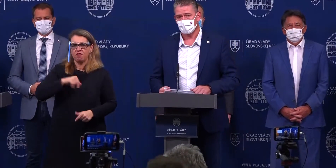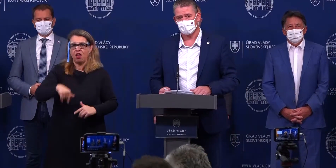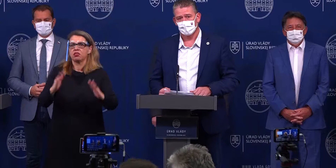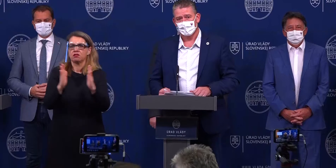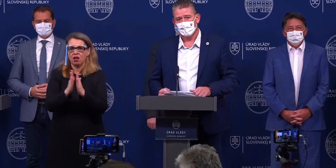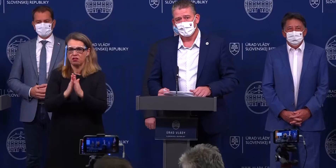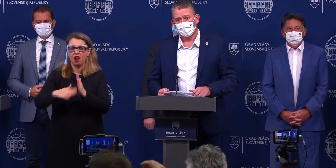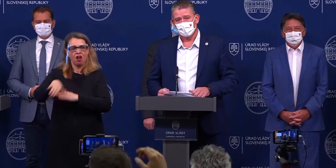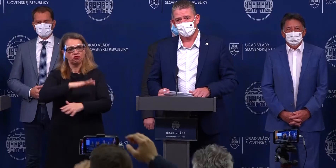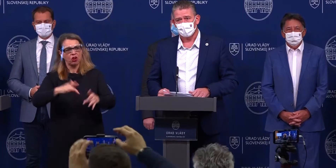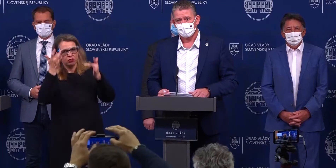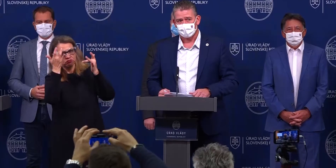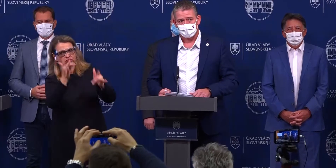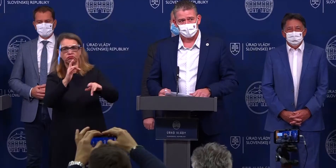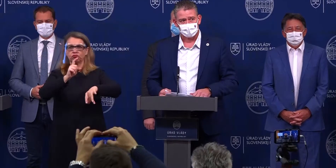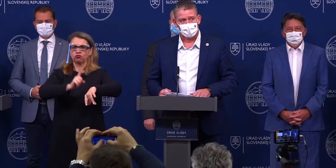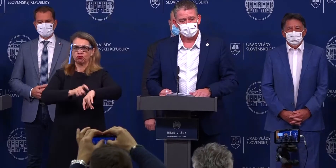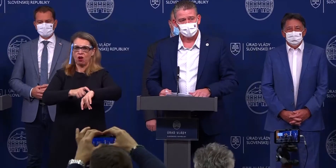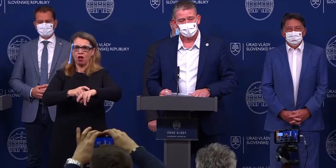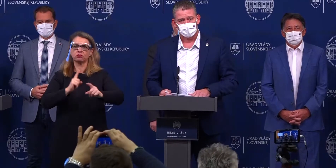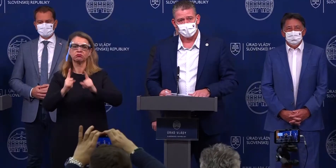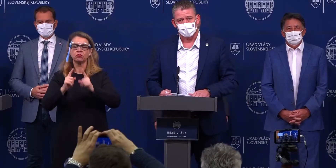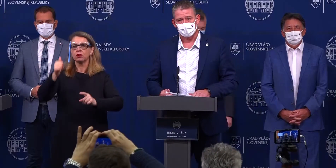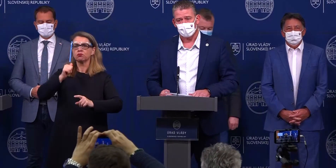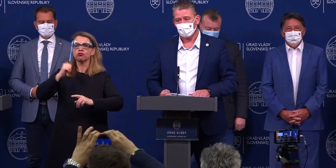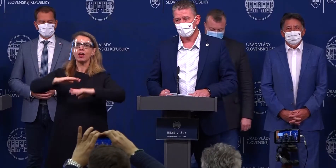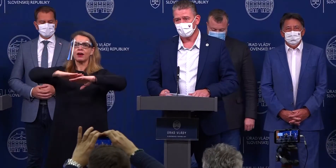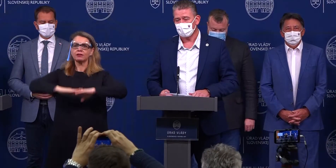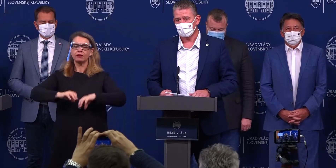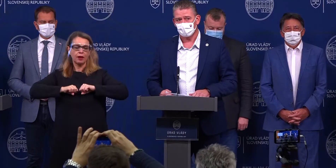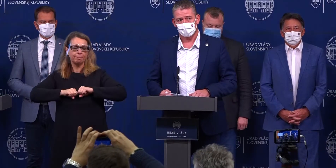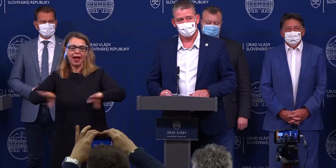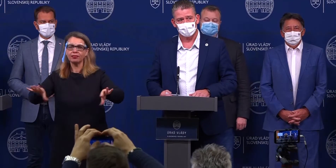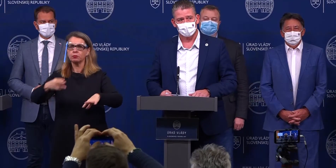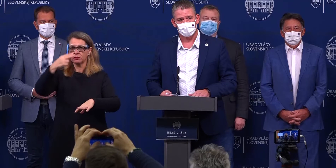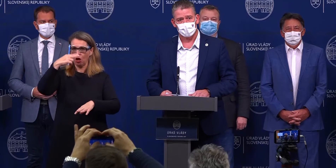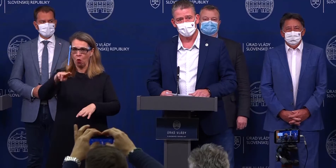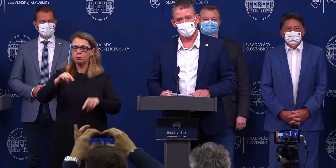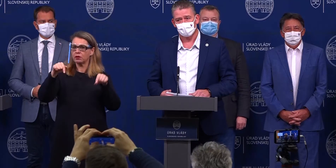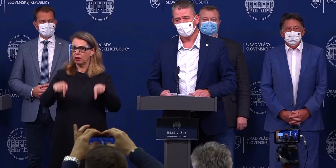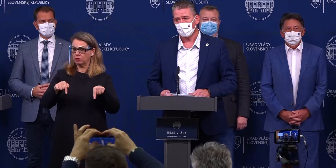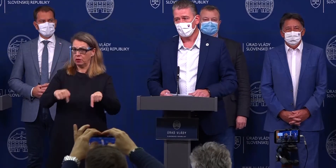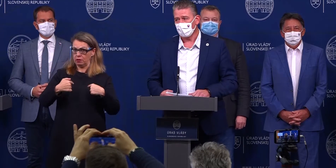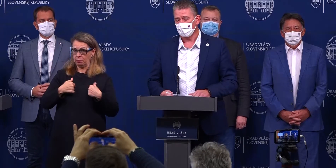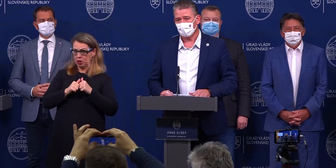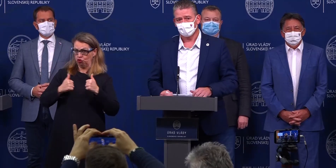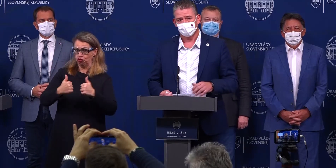čas. Ako viete, včera zasadala pandemická komisia. My sme dnes na ústrednom krízovom štábe